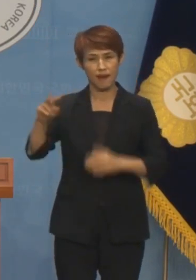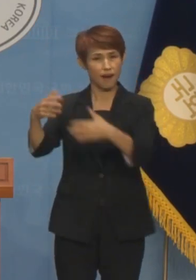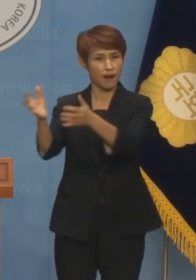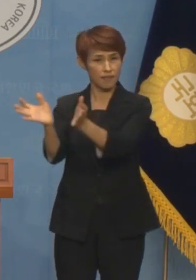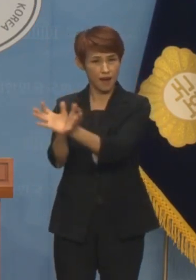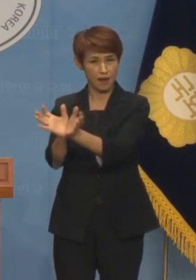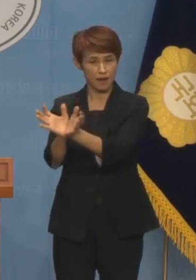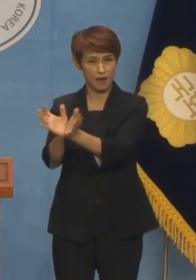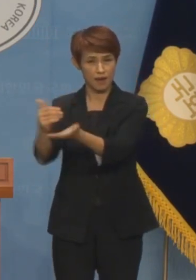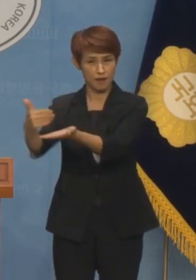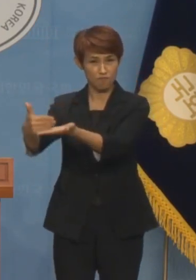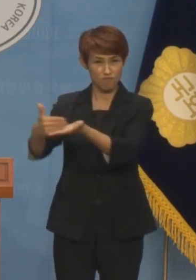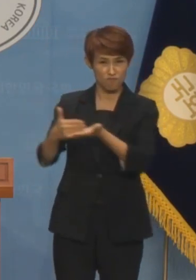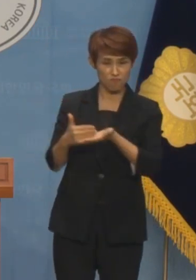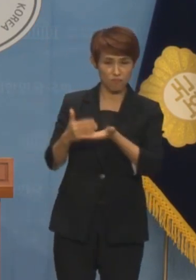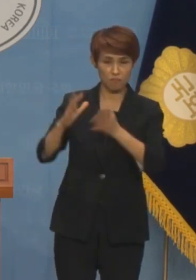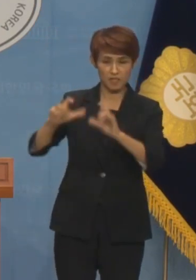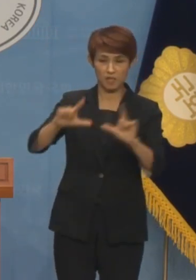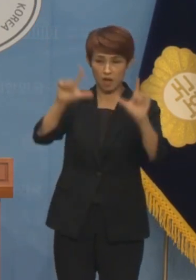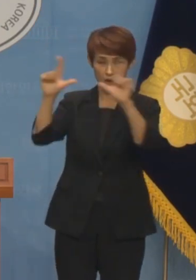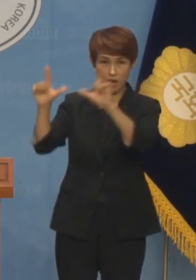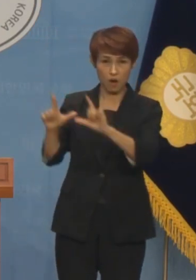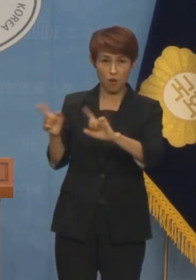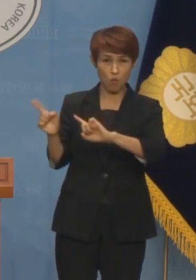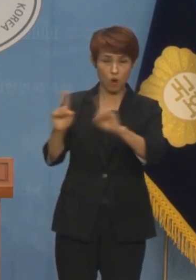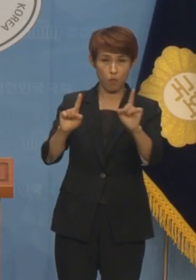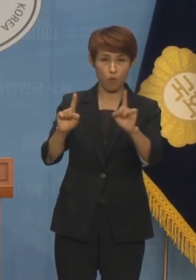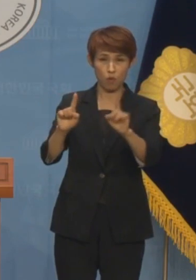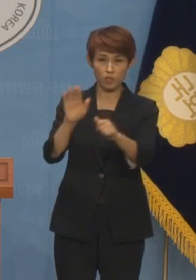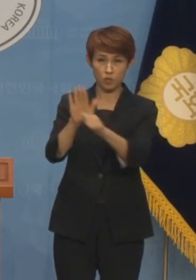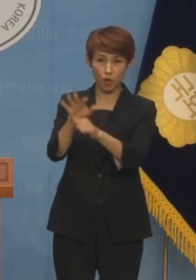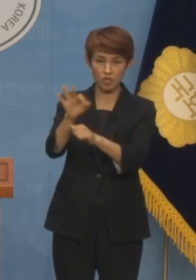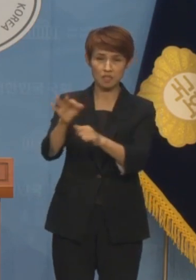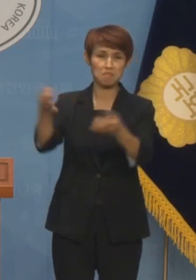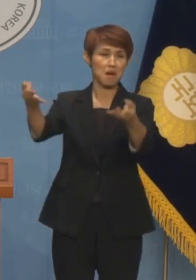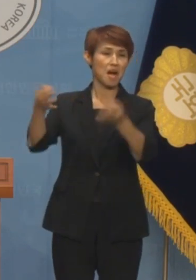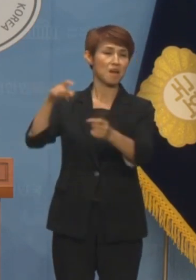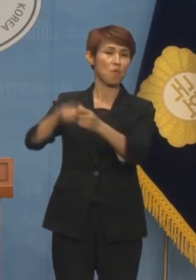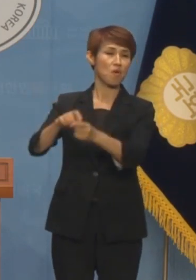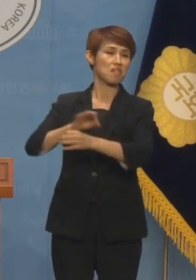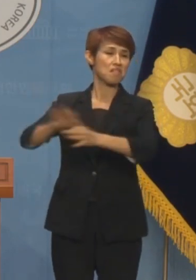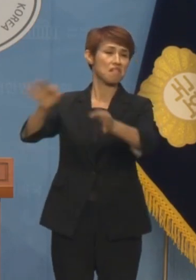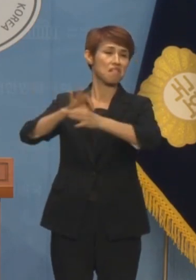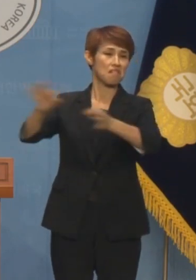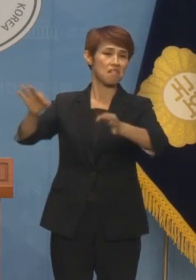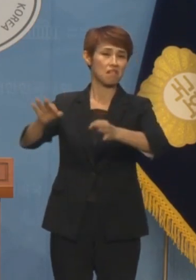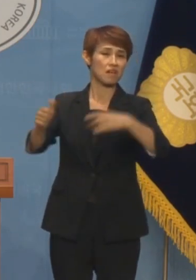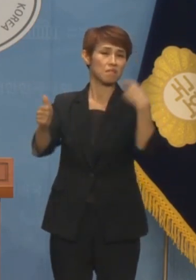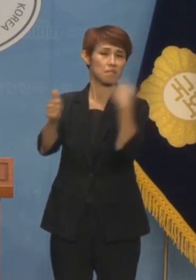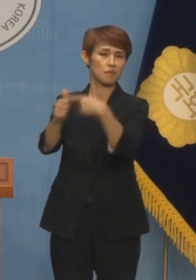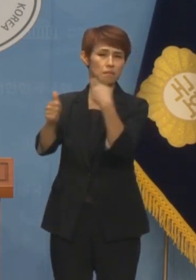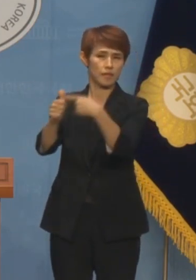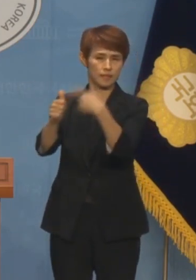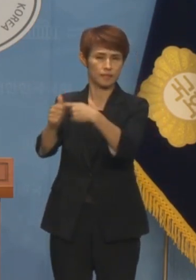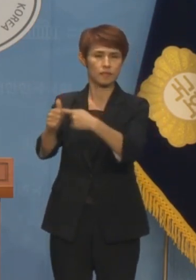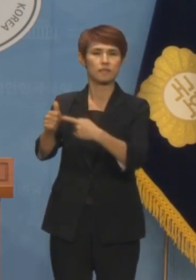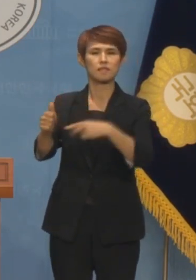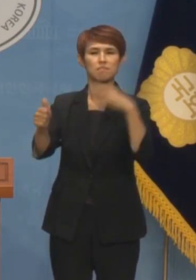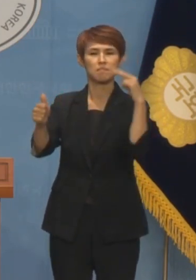요구사항인 민생회복지원금을 포퓰리즘적인 현금 살포라고 비판하는 맥락에서입니다.